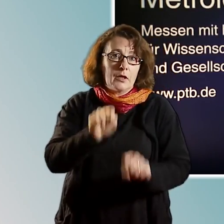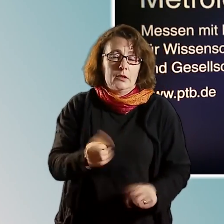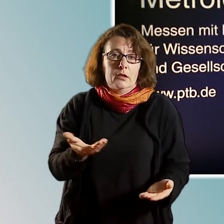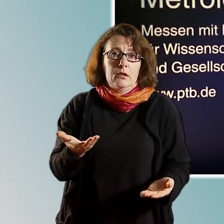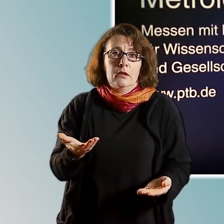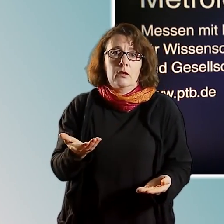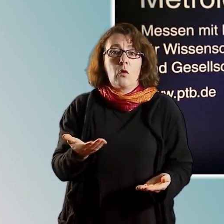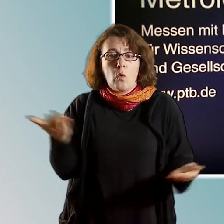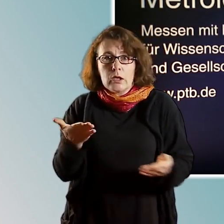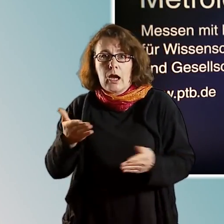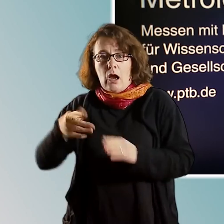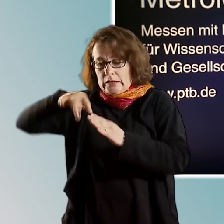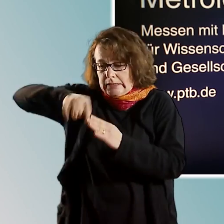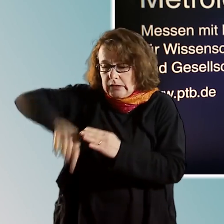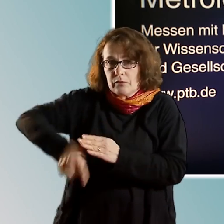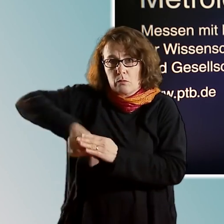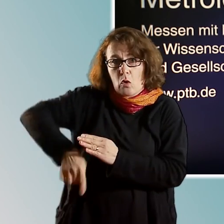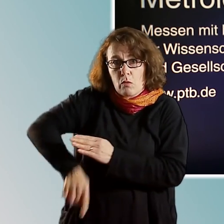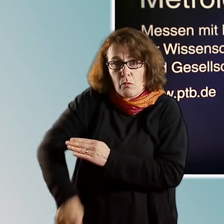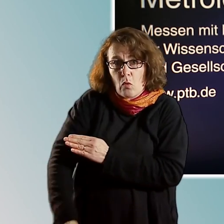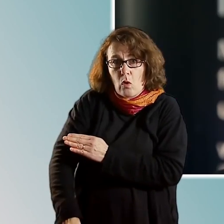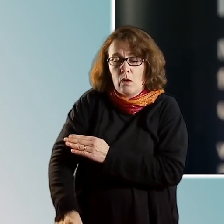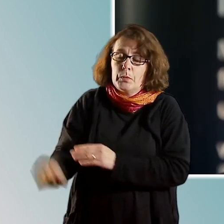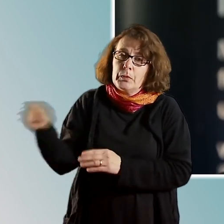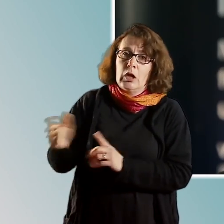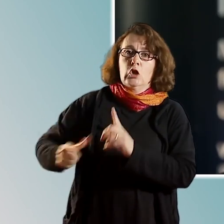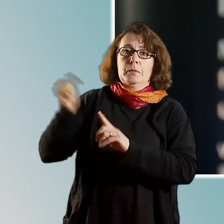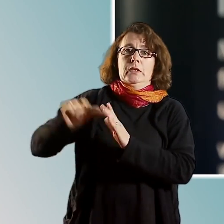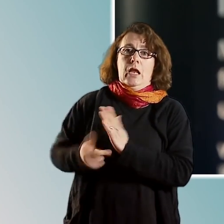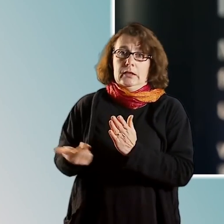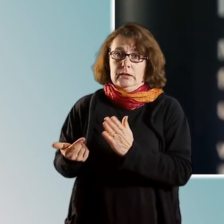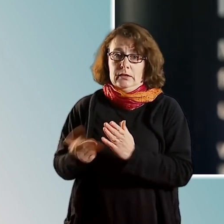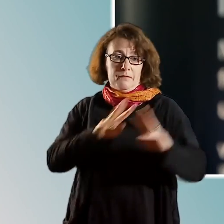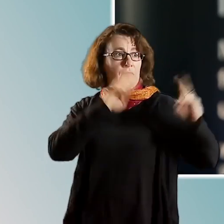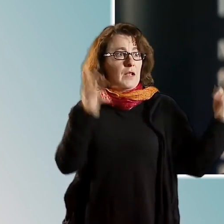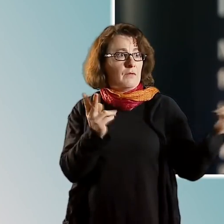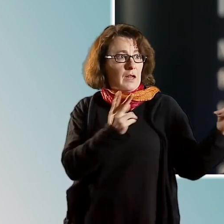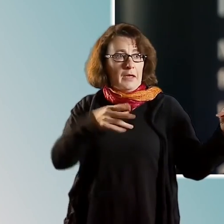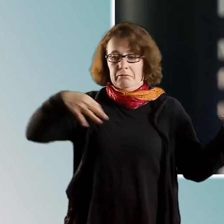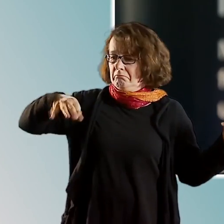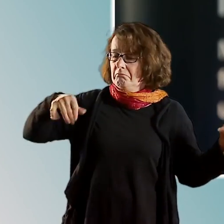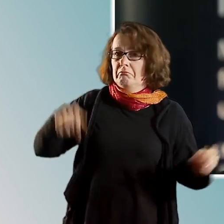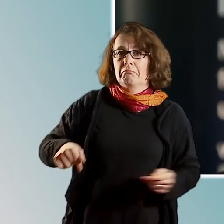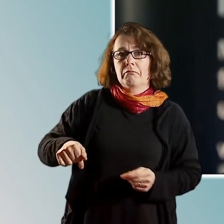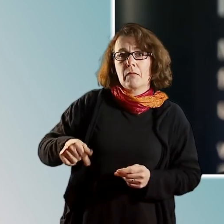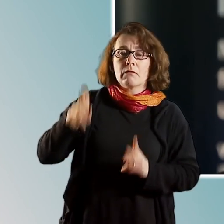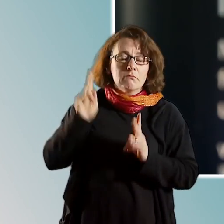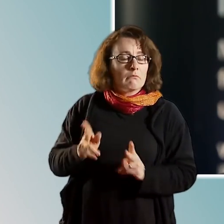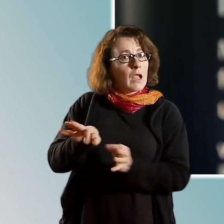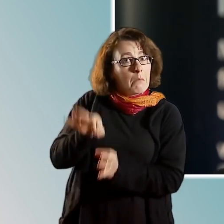Tiefenbohrungen gehen oft sogar so weit, dass die Experimente der PDB tatsächlich das Maß aller Dinge